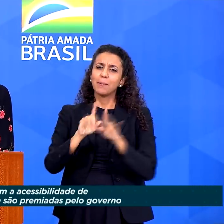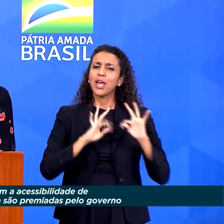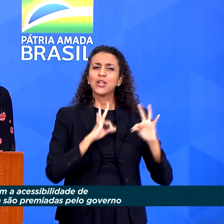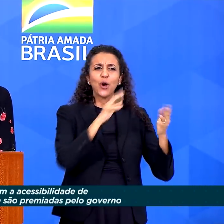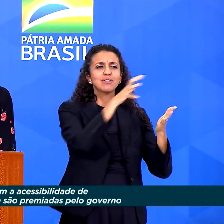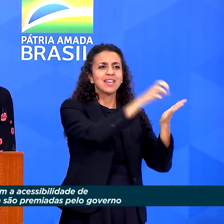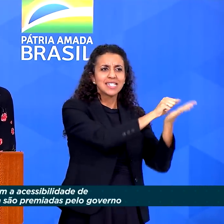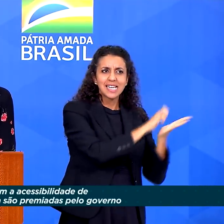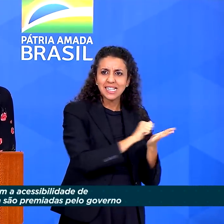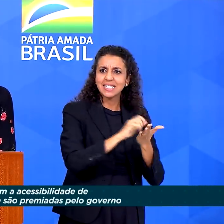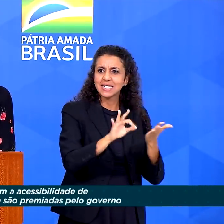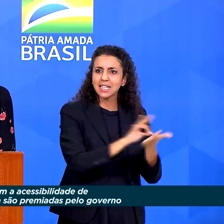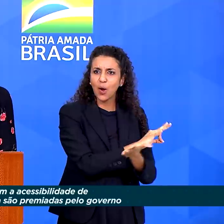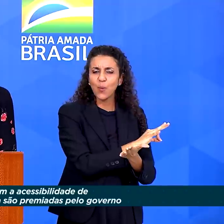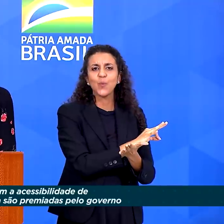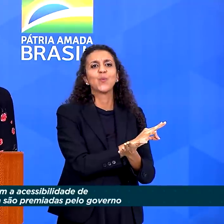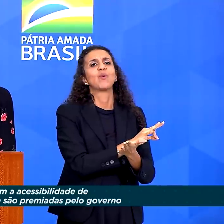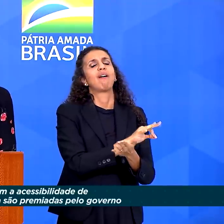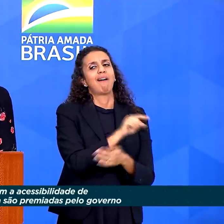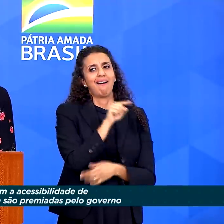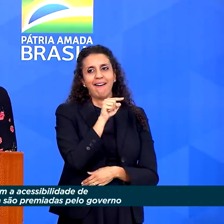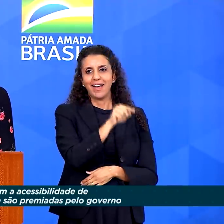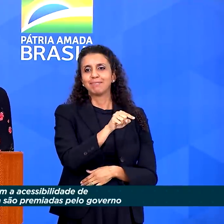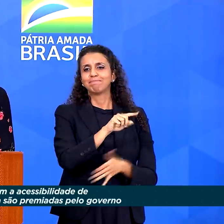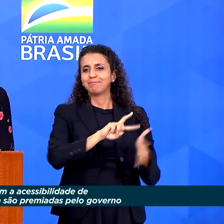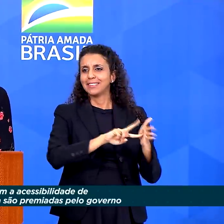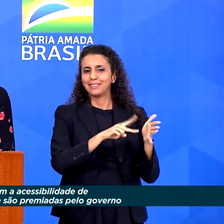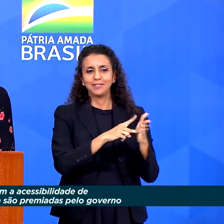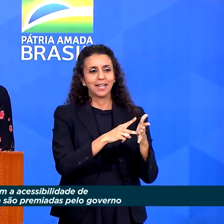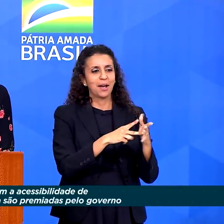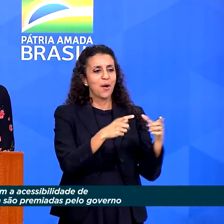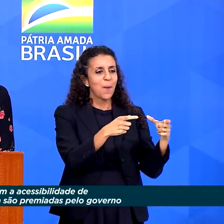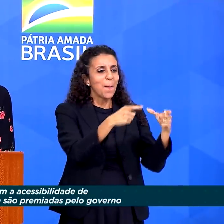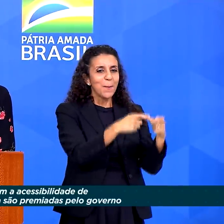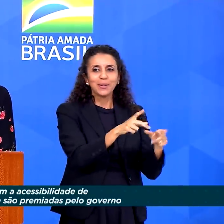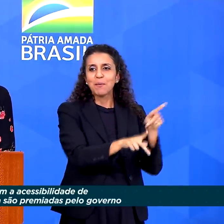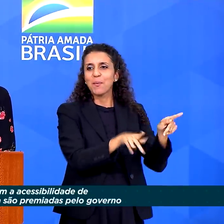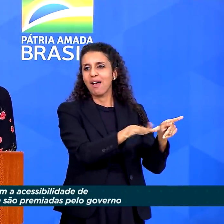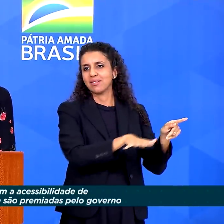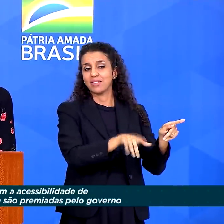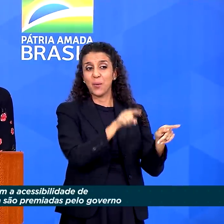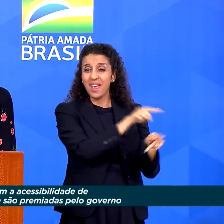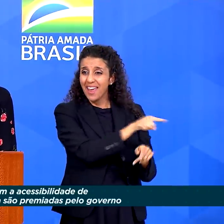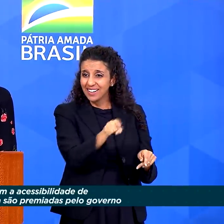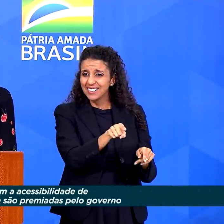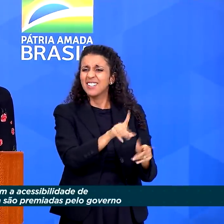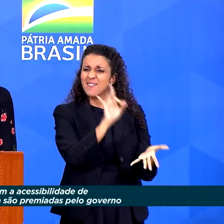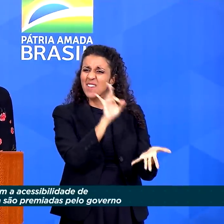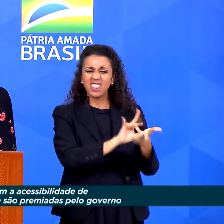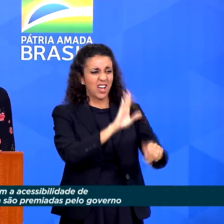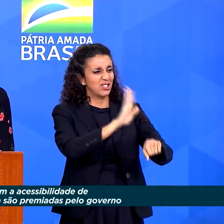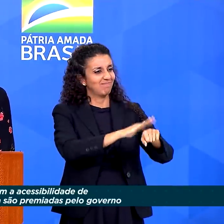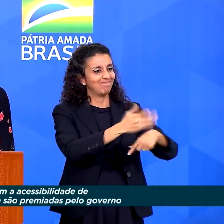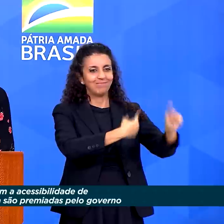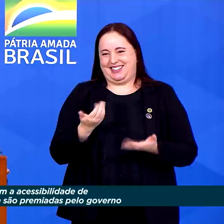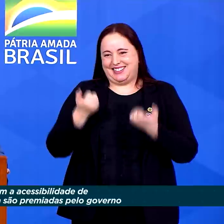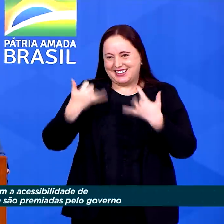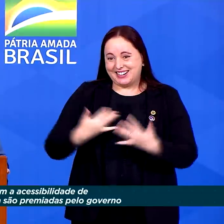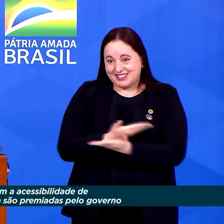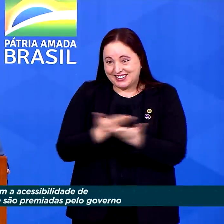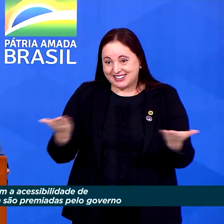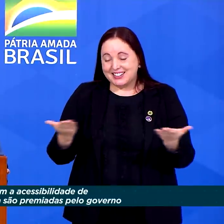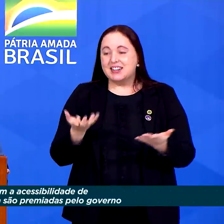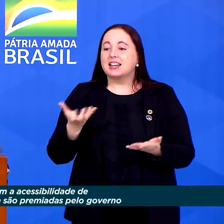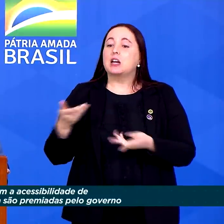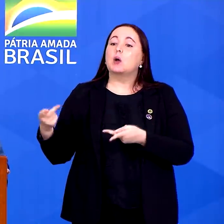representam uma parcela muito especial de nossa população. São verdadeiros agentes de transformação social. Eu